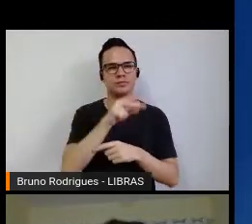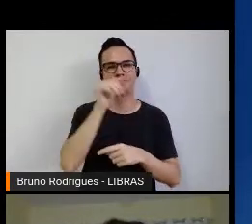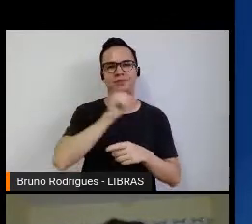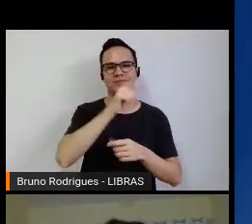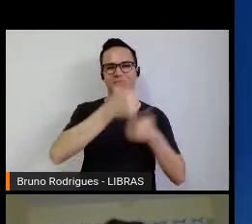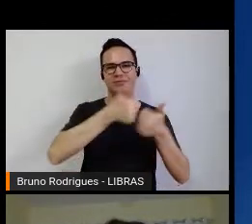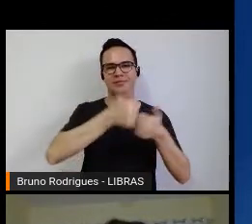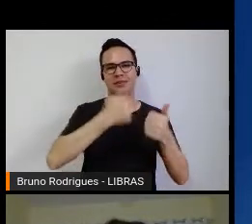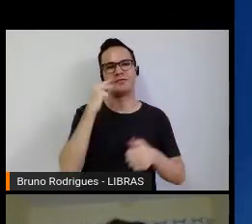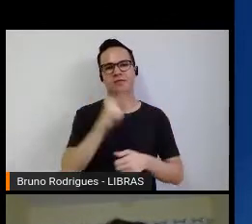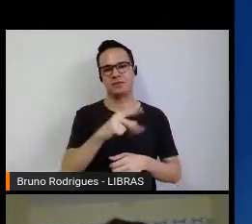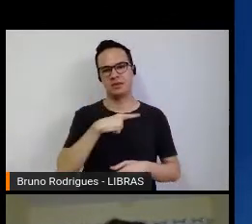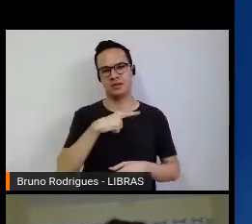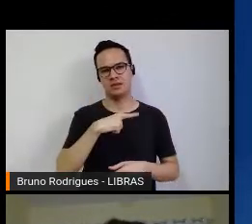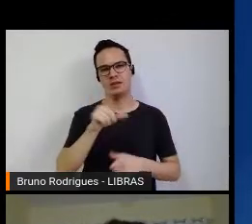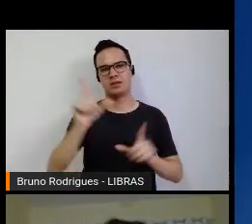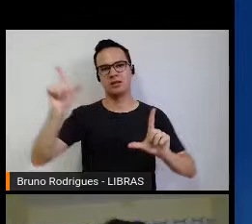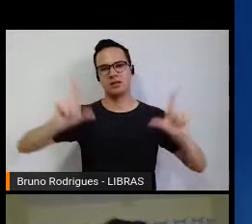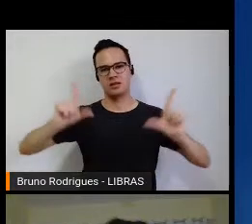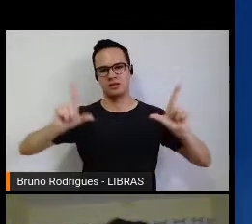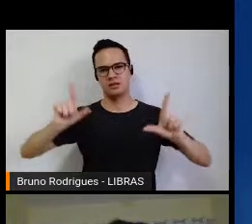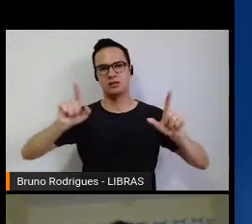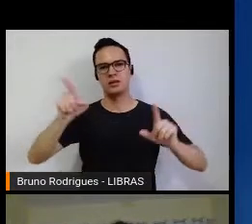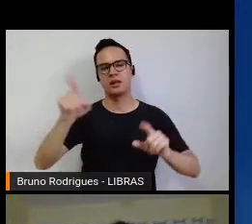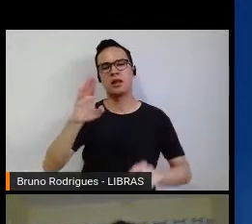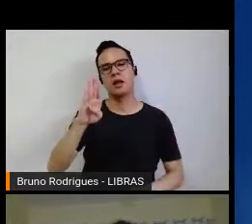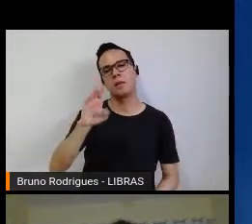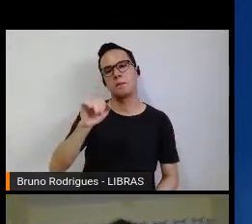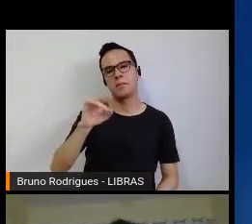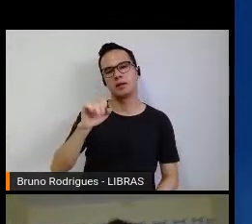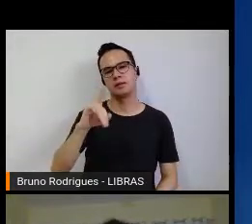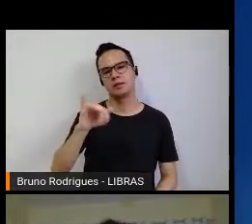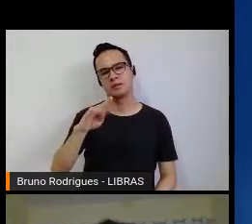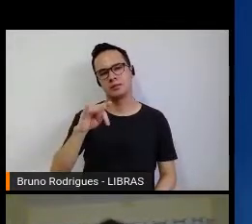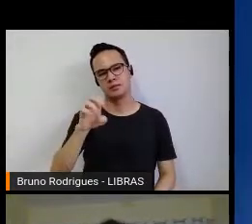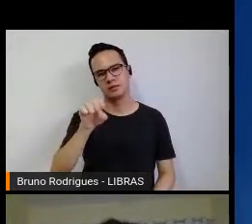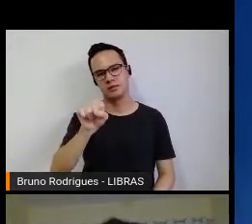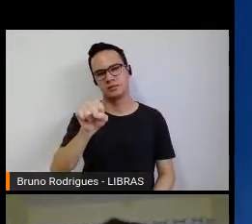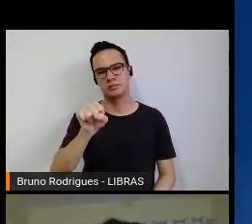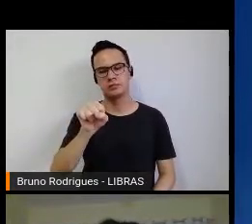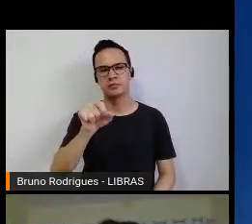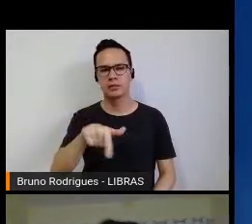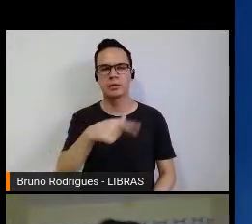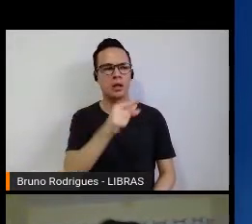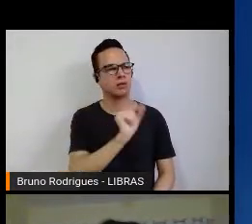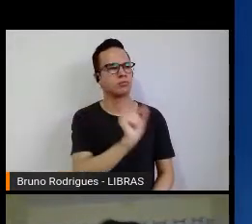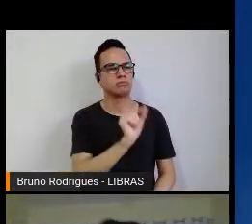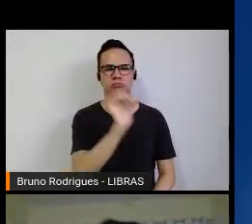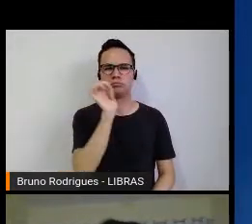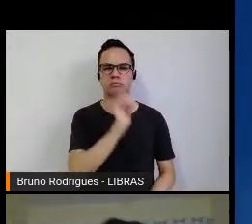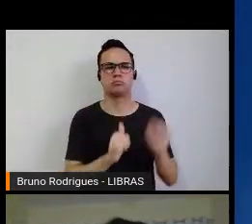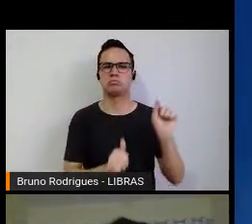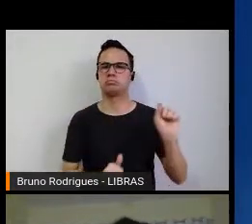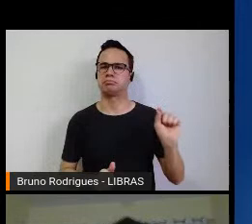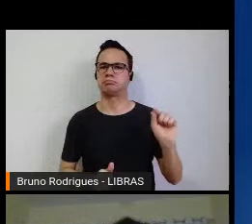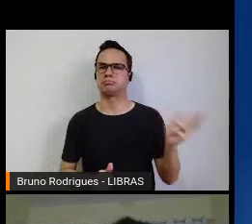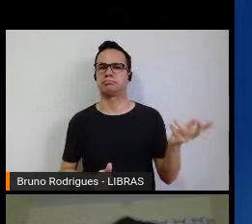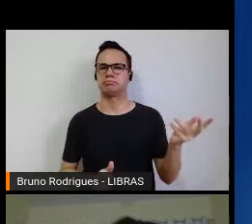jogando futebol, né, na televisão, na TV Bandeirantes. E aí eu pensei, quem são essas mulheres? Porque sobre o